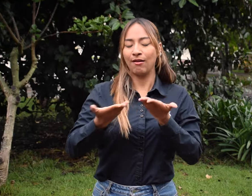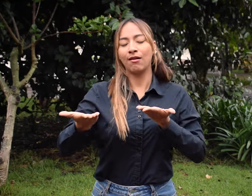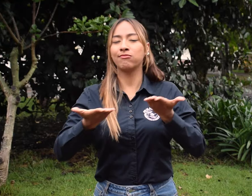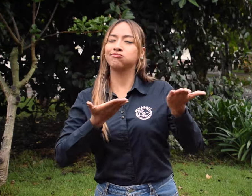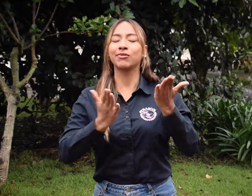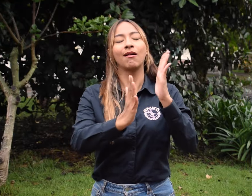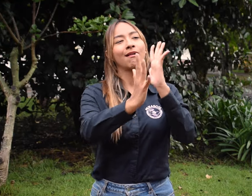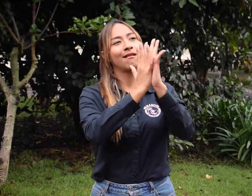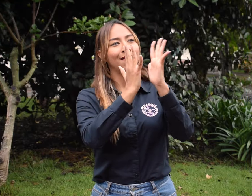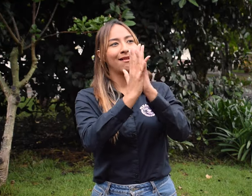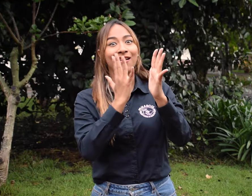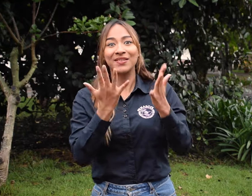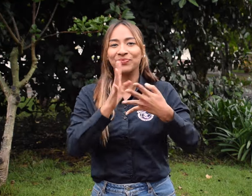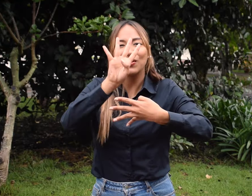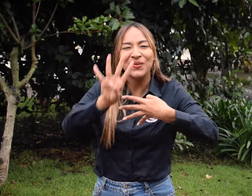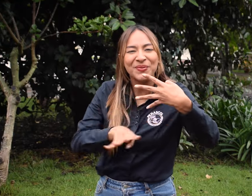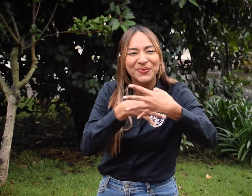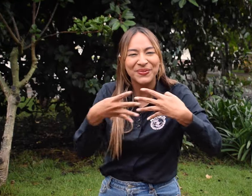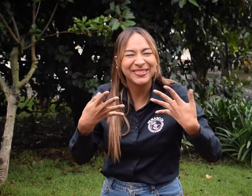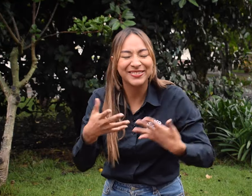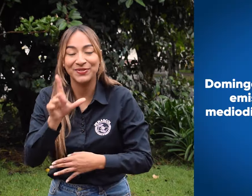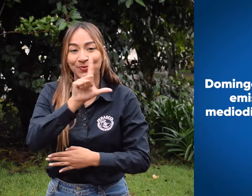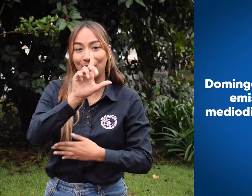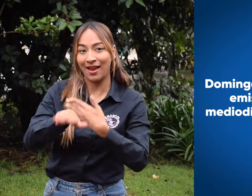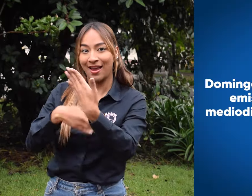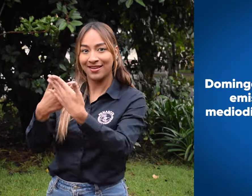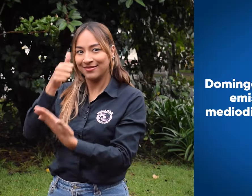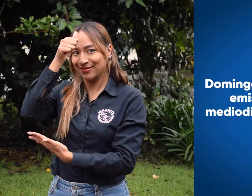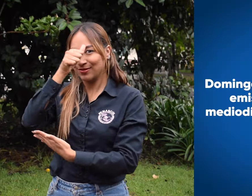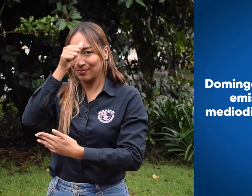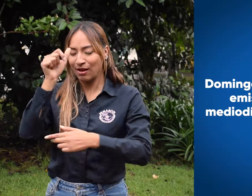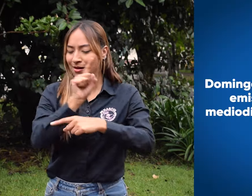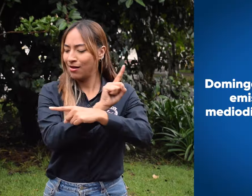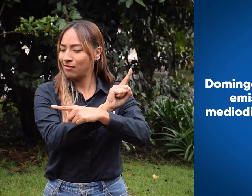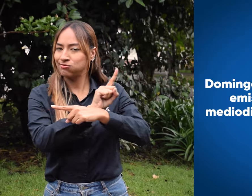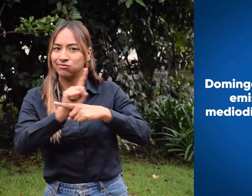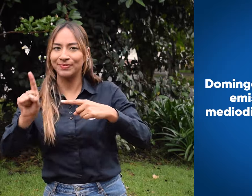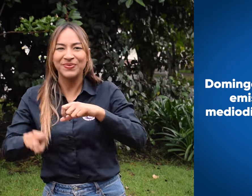Noticias Caracol del Mediodía contará con servicio de interpretación. ¡Toda la semana!